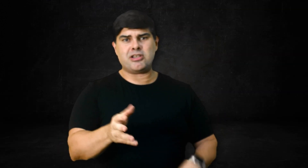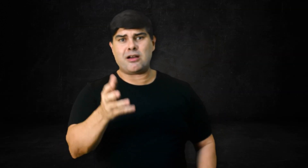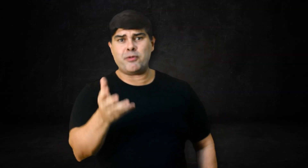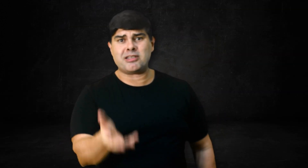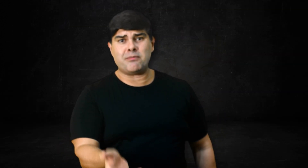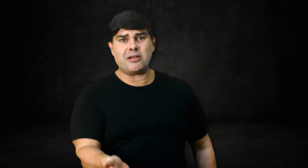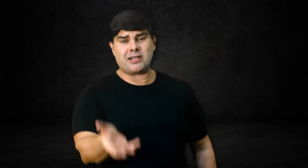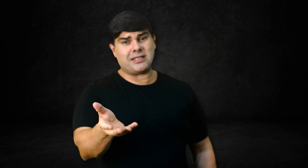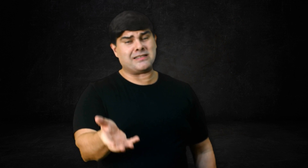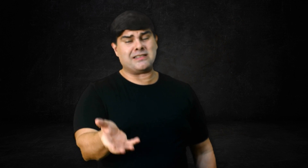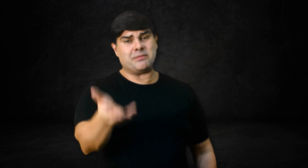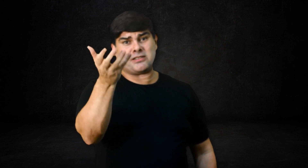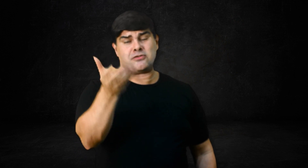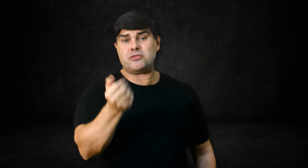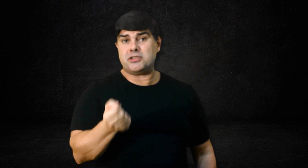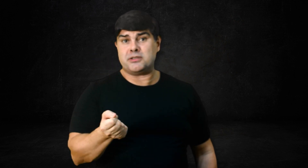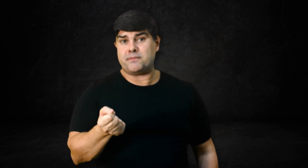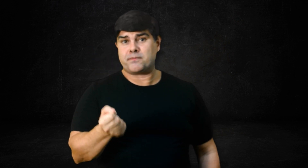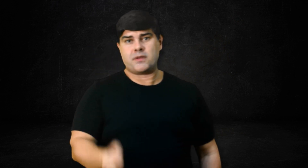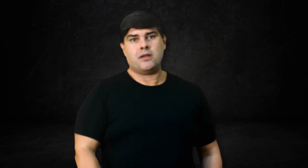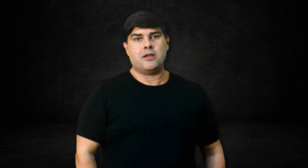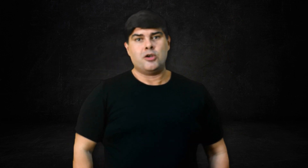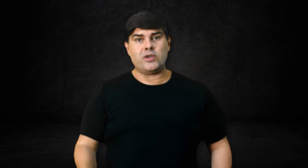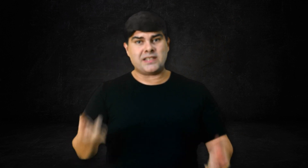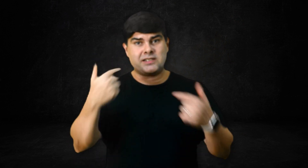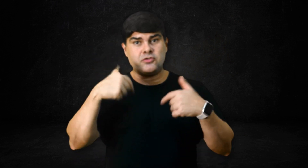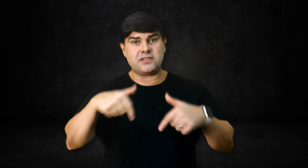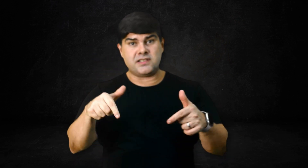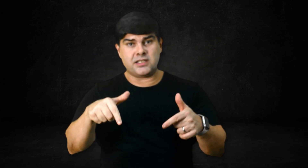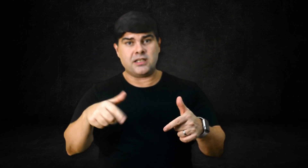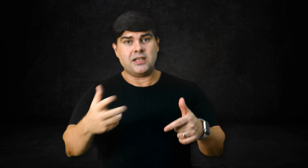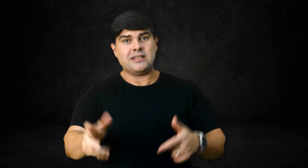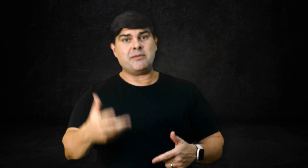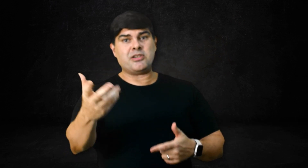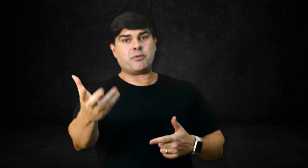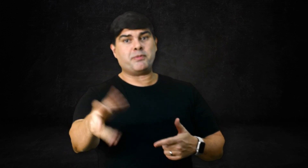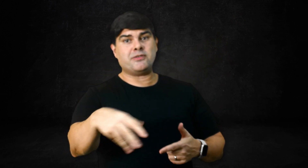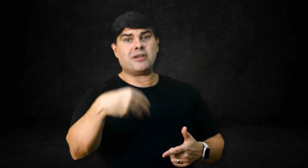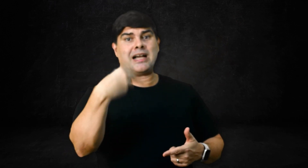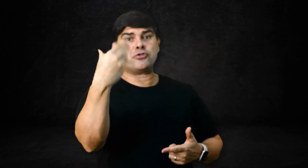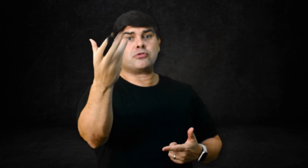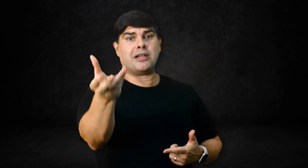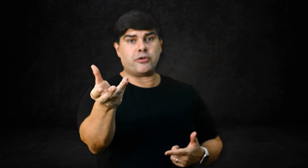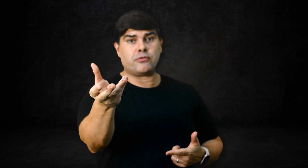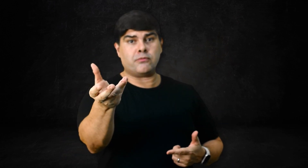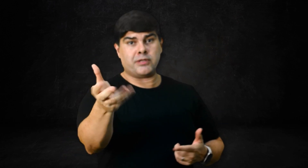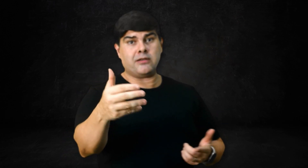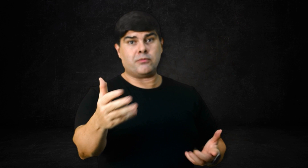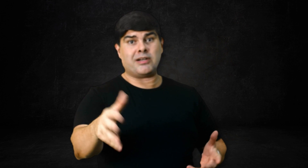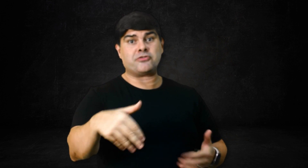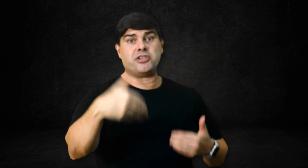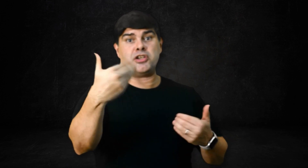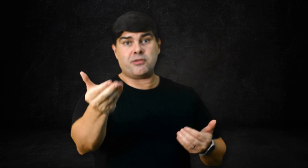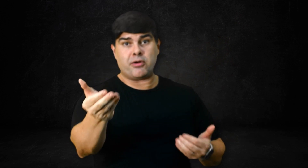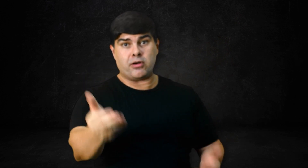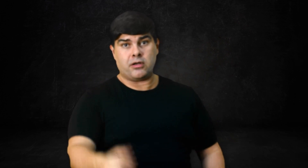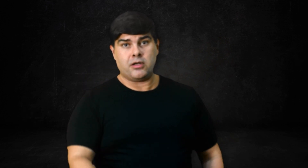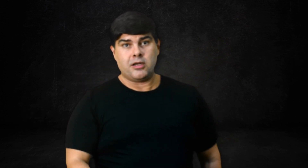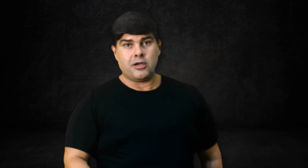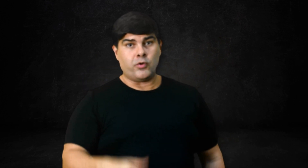aumenta melhor a sensibilidade à insulina. O exercício em si também já propicia um gasto calórico, né? Um gasto de energia maior. O